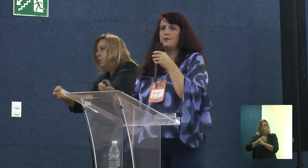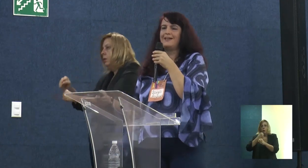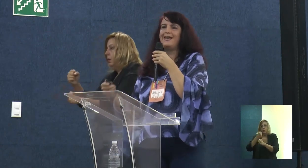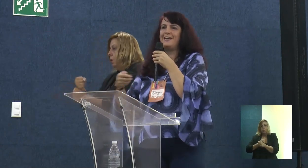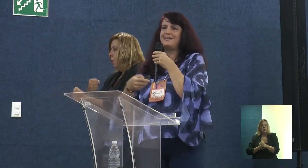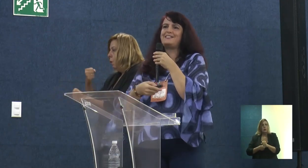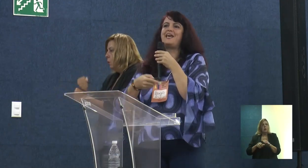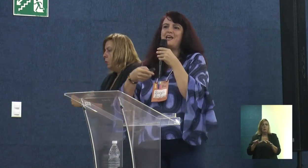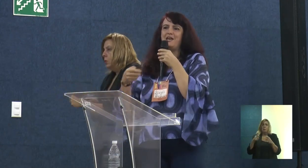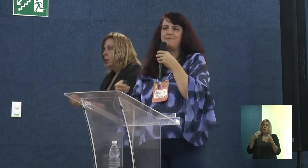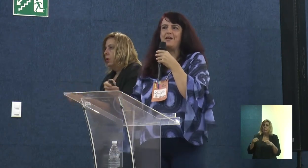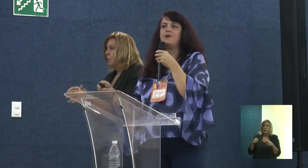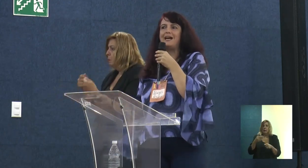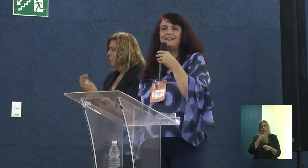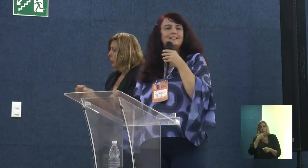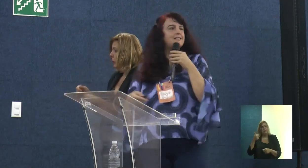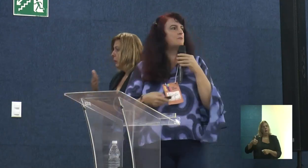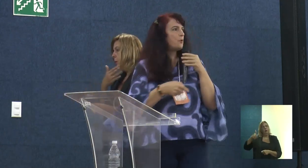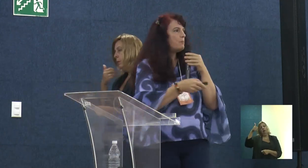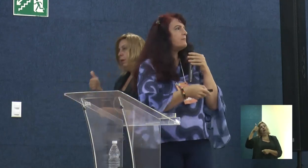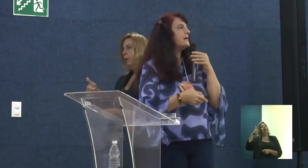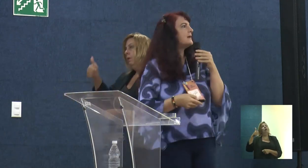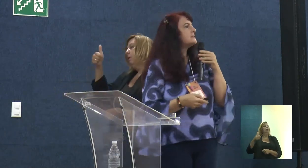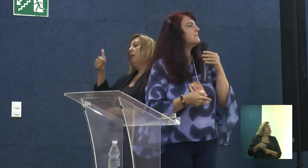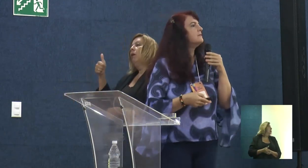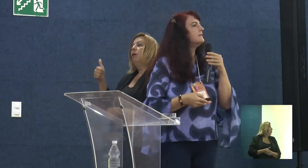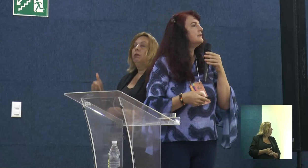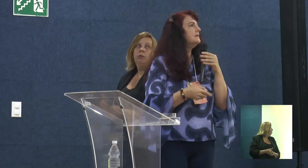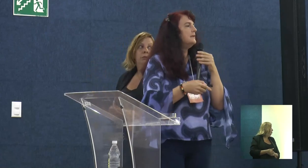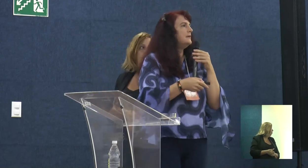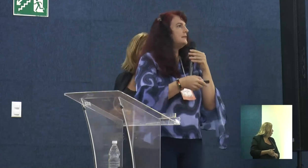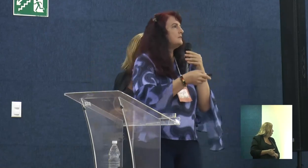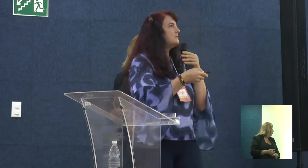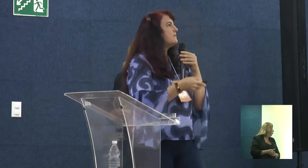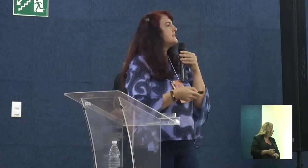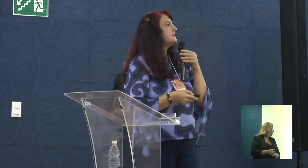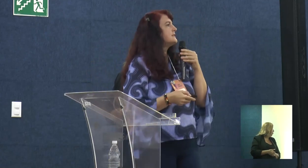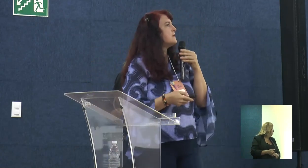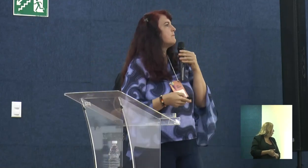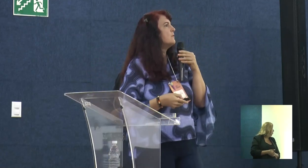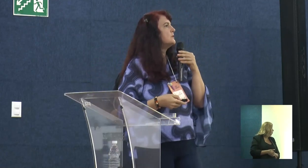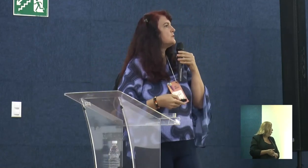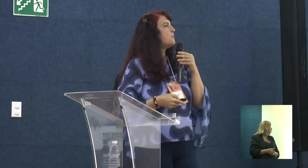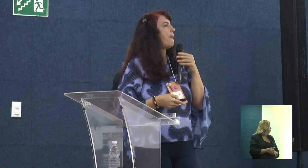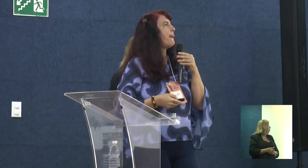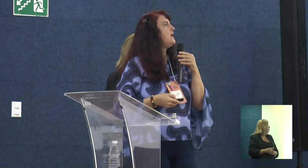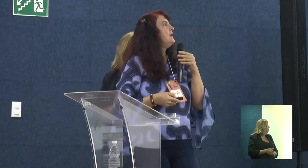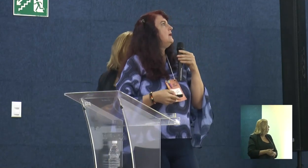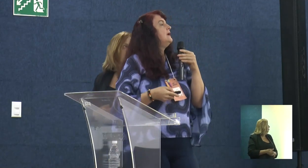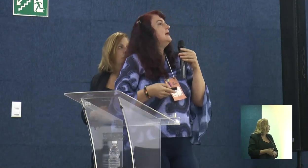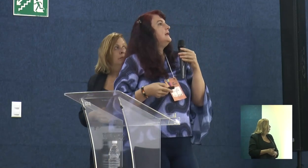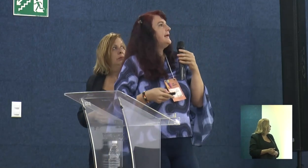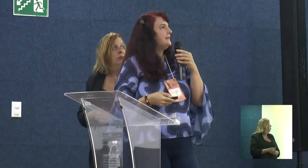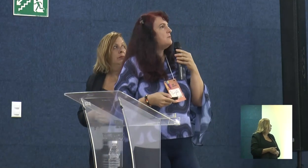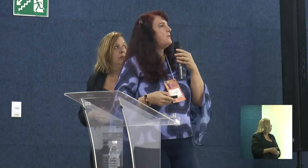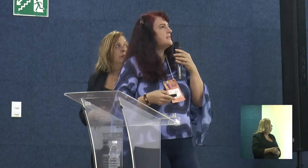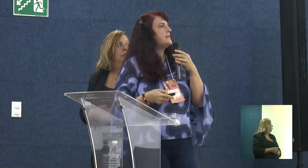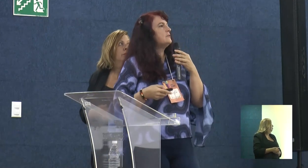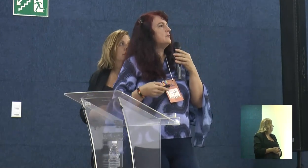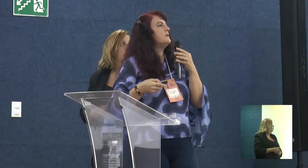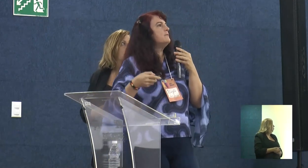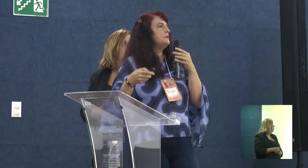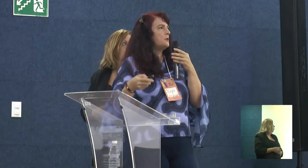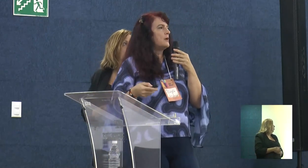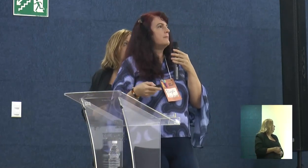precisam ser melhoradas do próprio Minha Casa Minha Vida. Então, estamos fazendo essa ponte. E aí, estamos